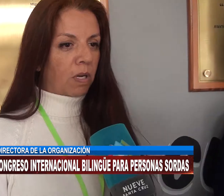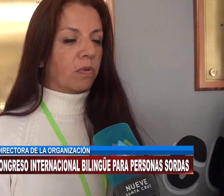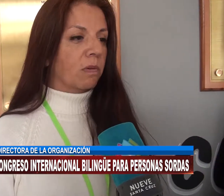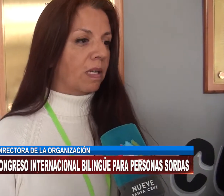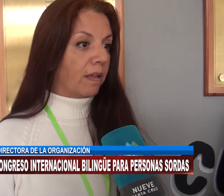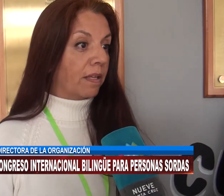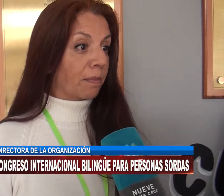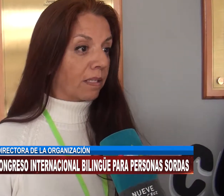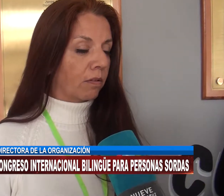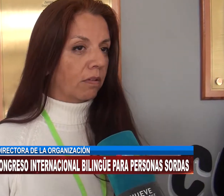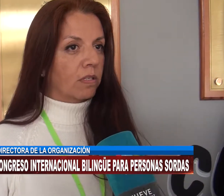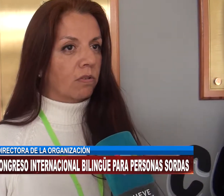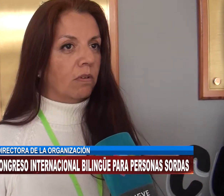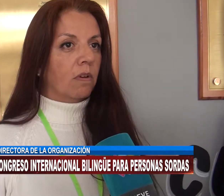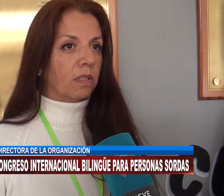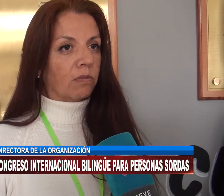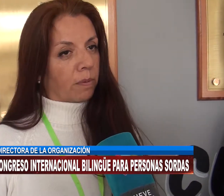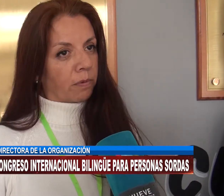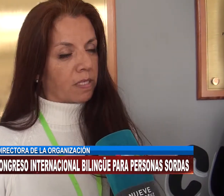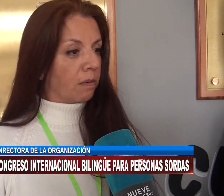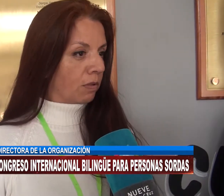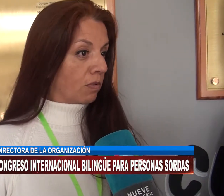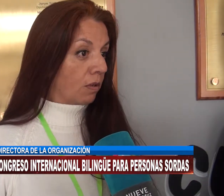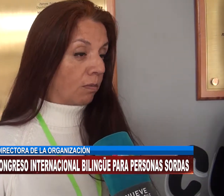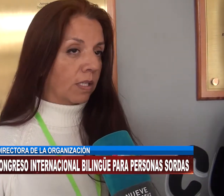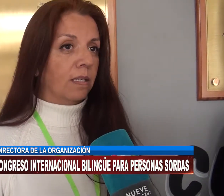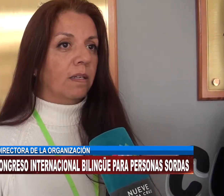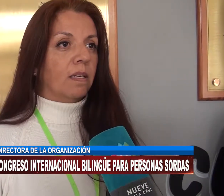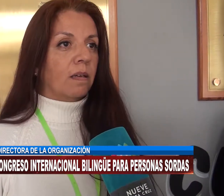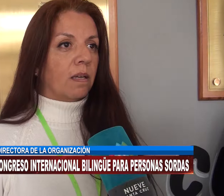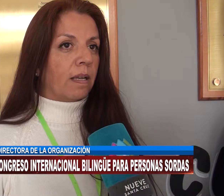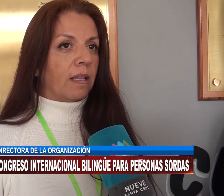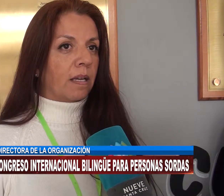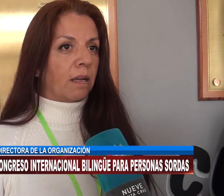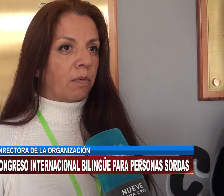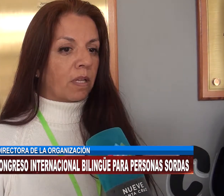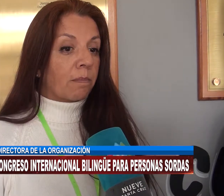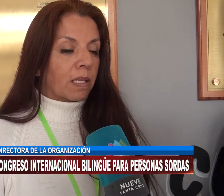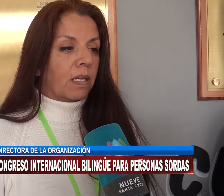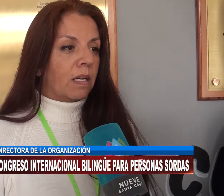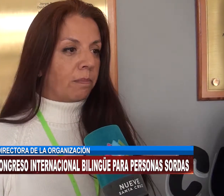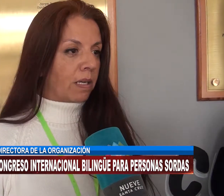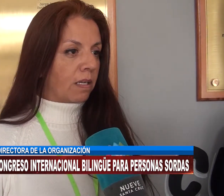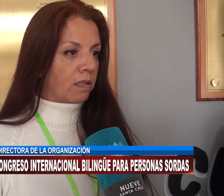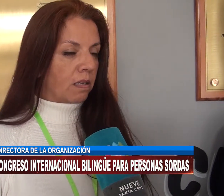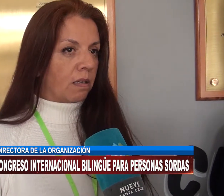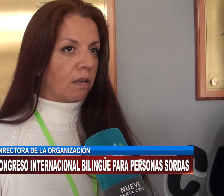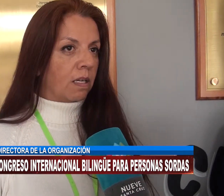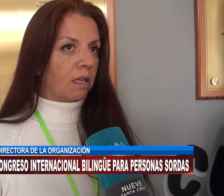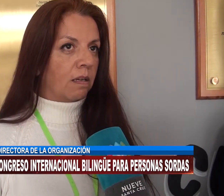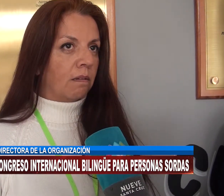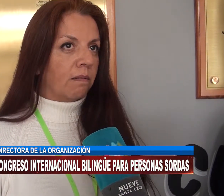Tuvimos la posibilidad de armar este congreso tanto en la provincia de Mendoza como aquí. La idea era poder repartir en el país